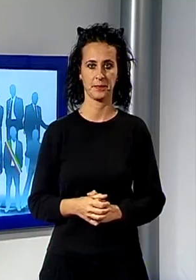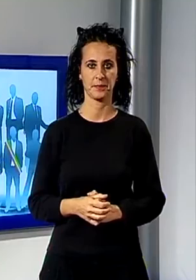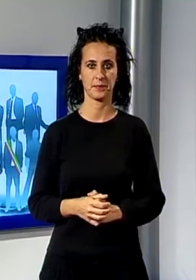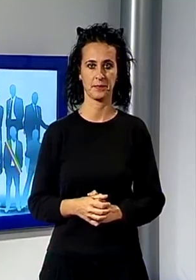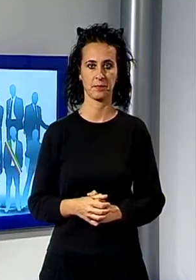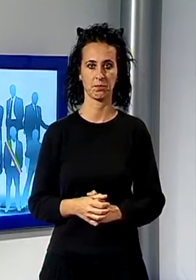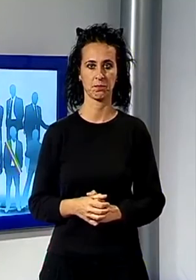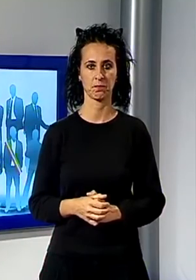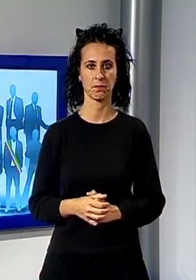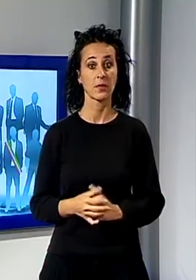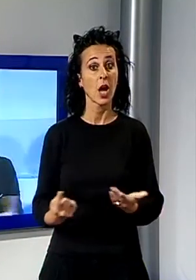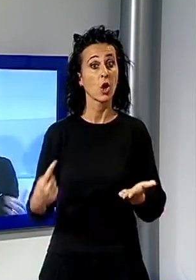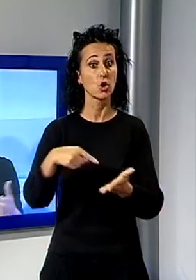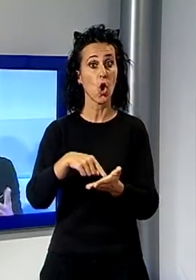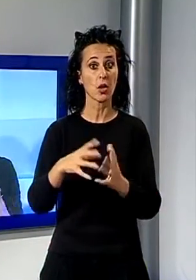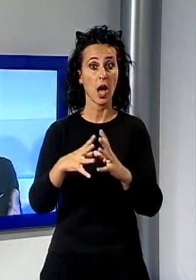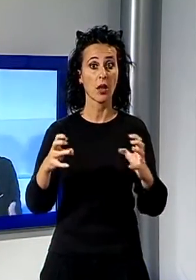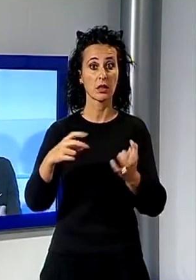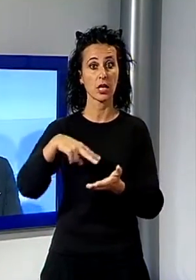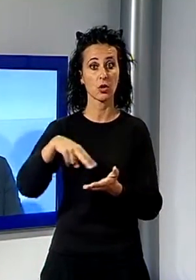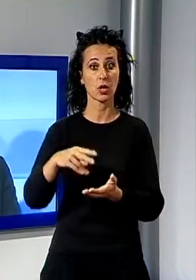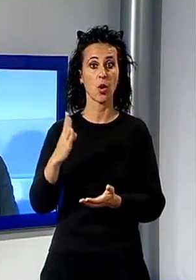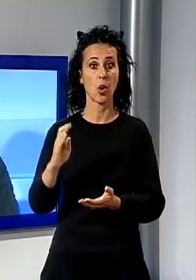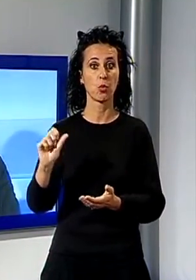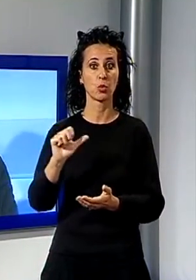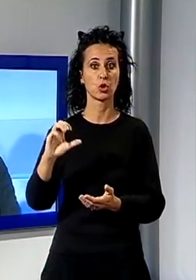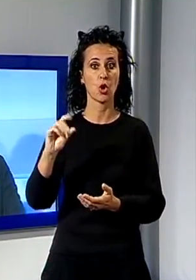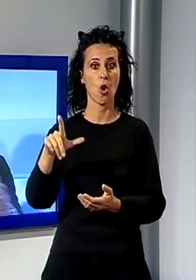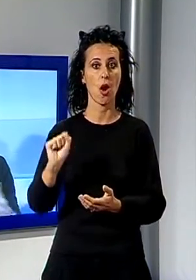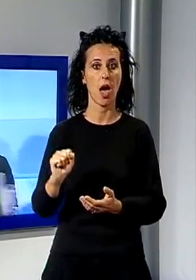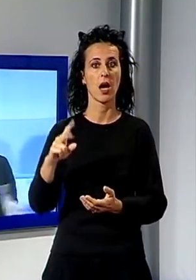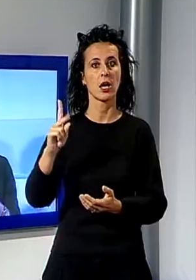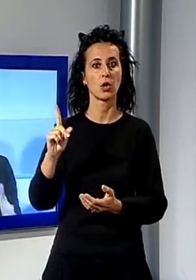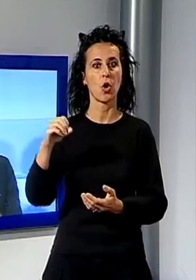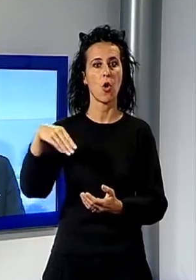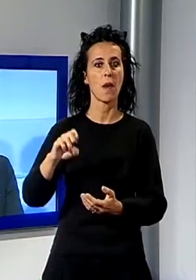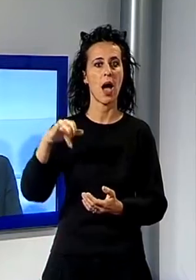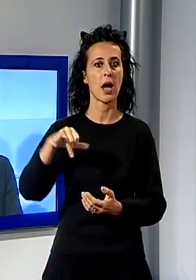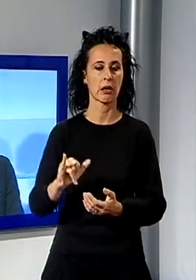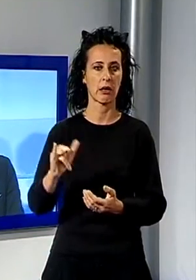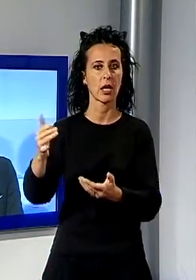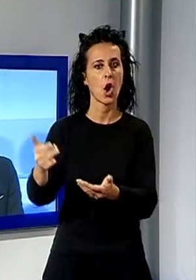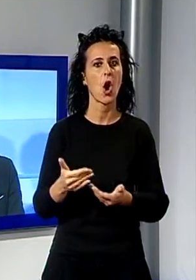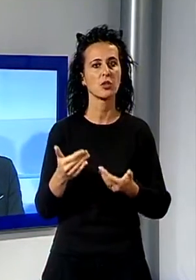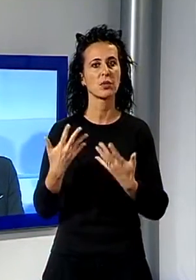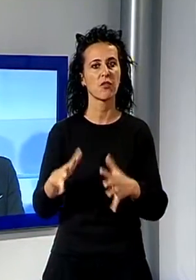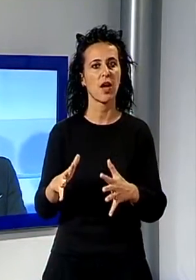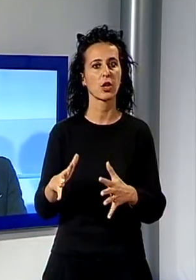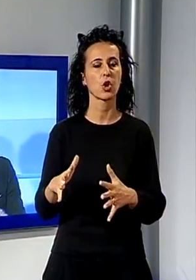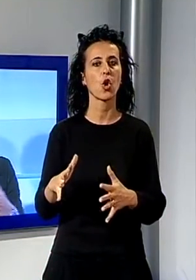Preparatevi, torna Bussola domani, ospite nei nostri studi il sindaco di Camaiore Alessandro del Dotto ha anticipato il progetto